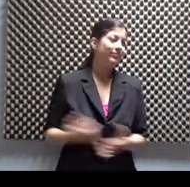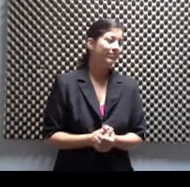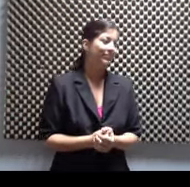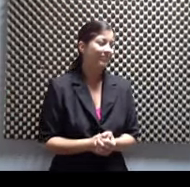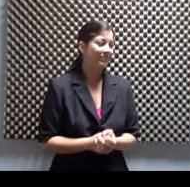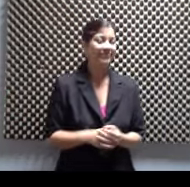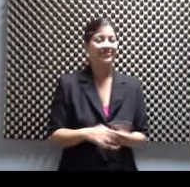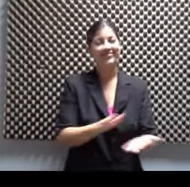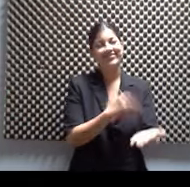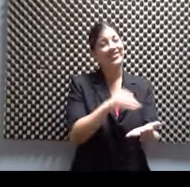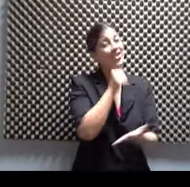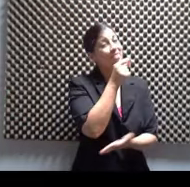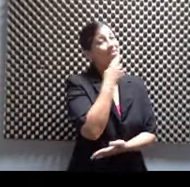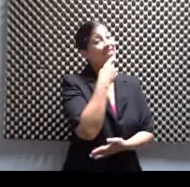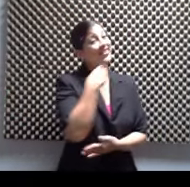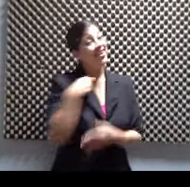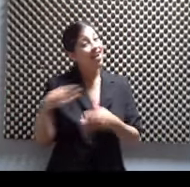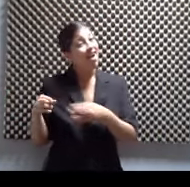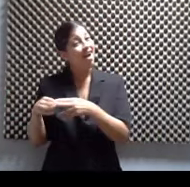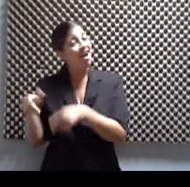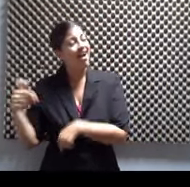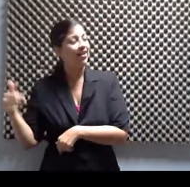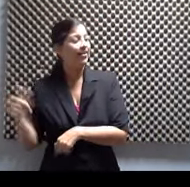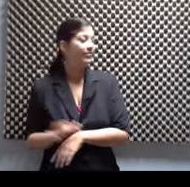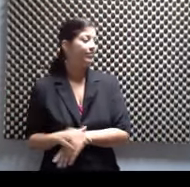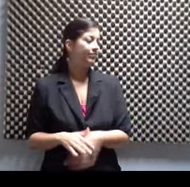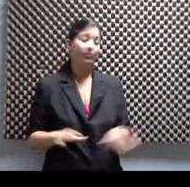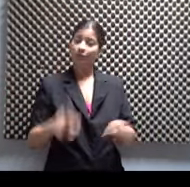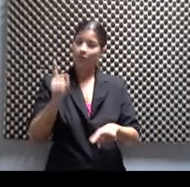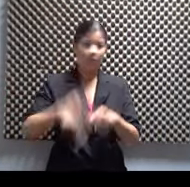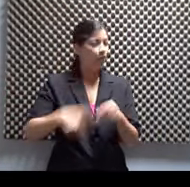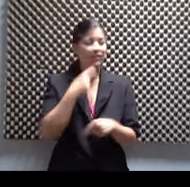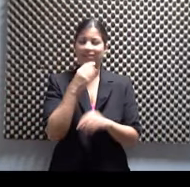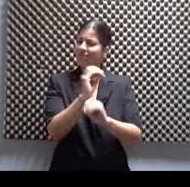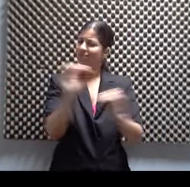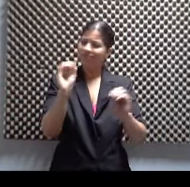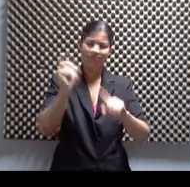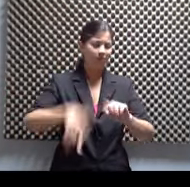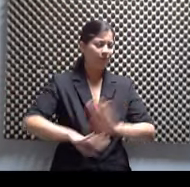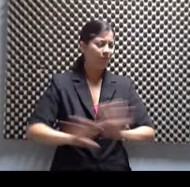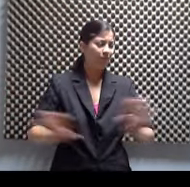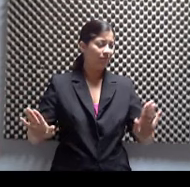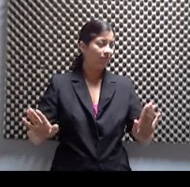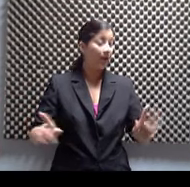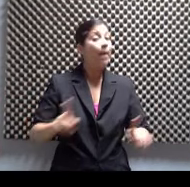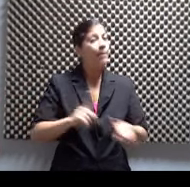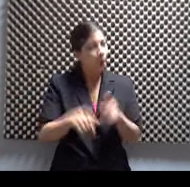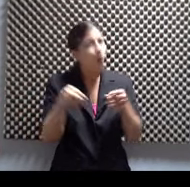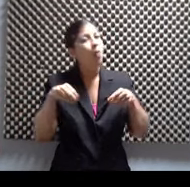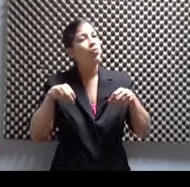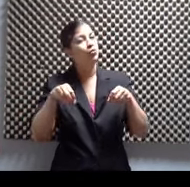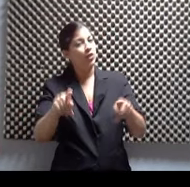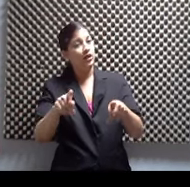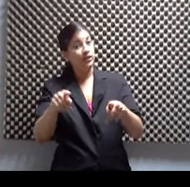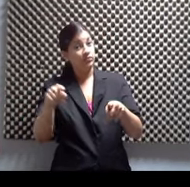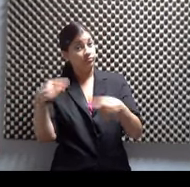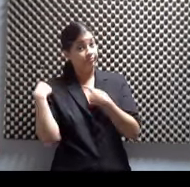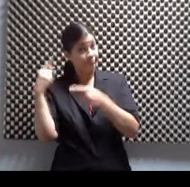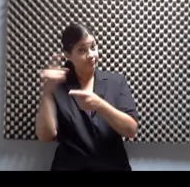la esquina. No, bueno, no se puede, no se puede decir, pero van a tener la oportunidad este fin de semana. Yo siempre digo que la